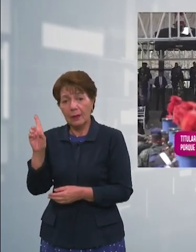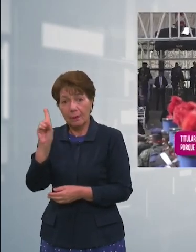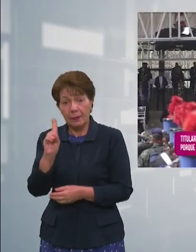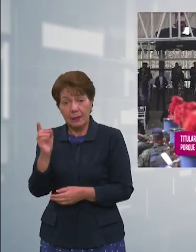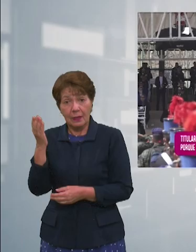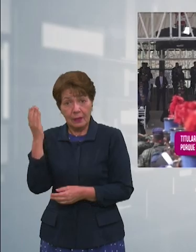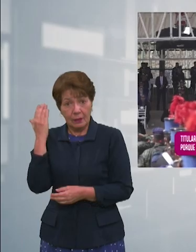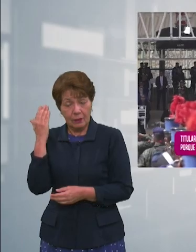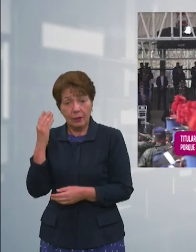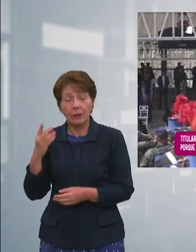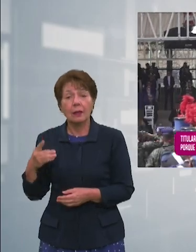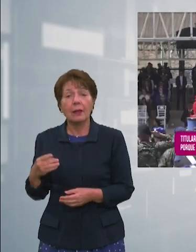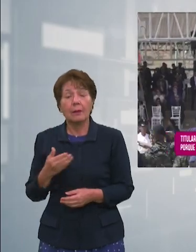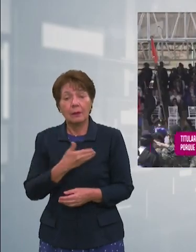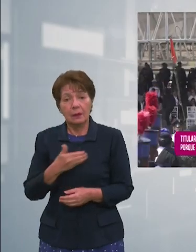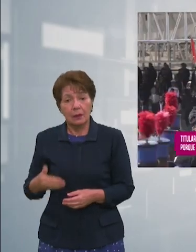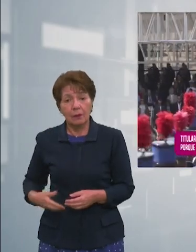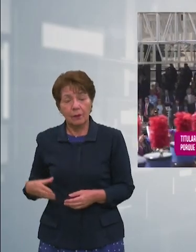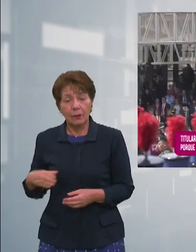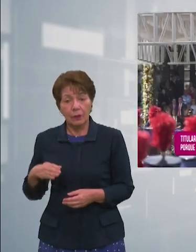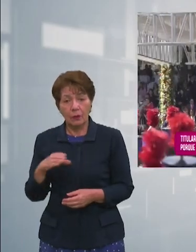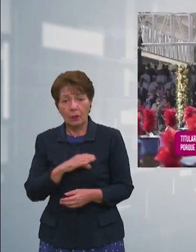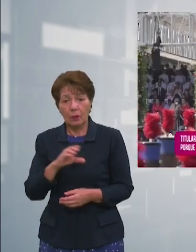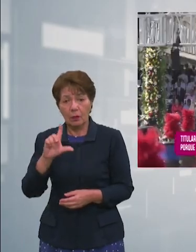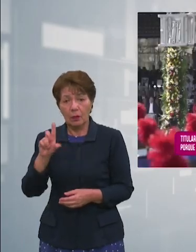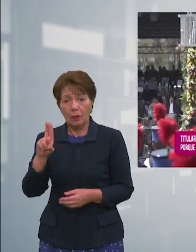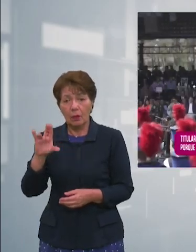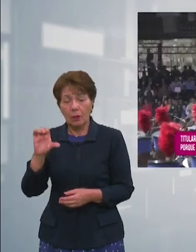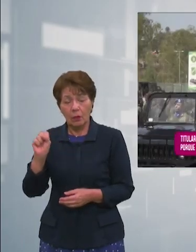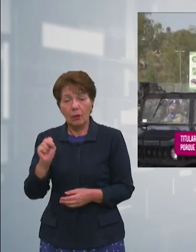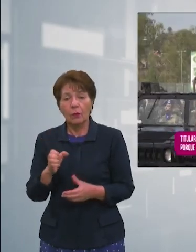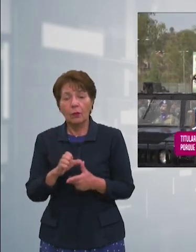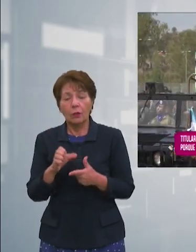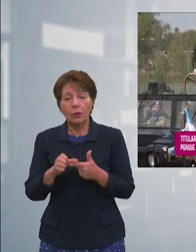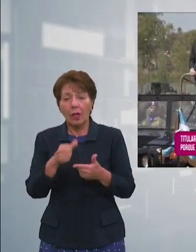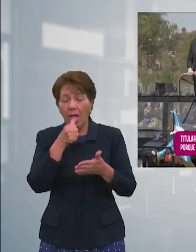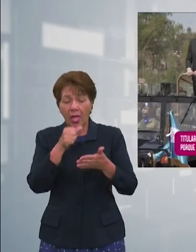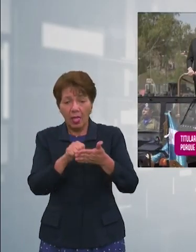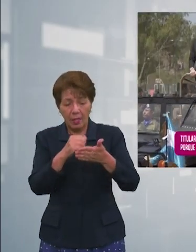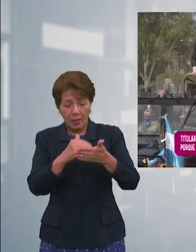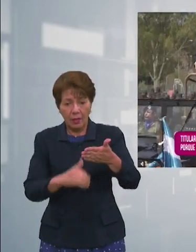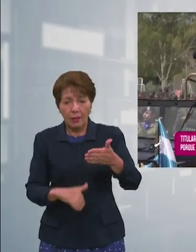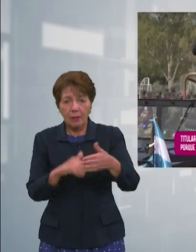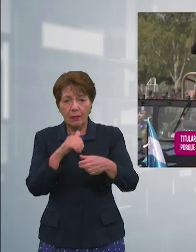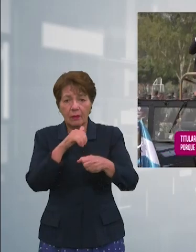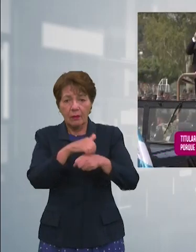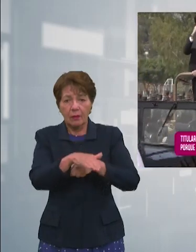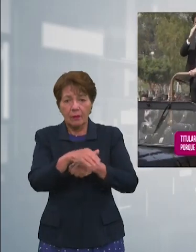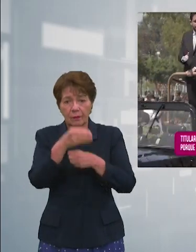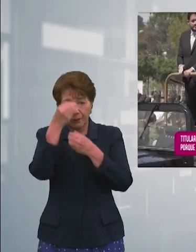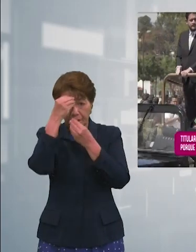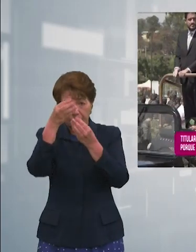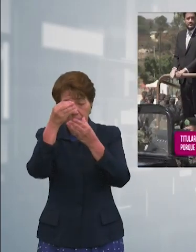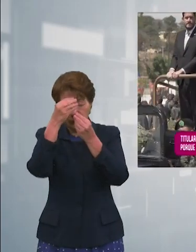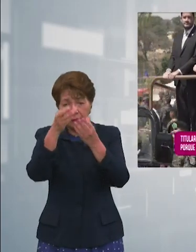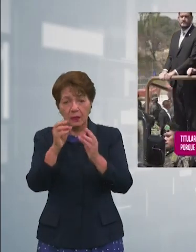Congreso Nacional Luis Redondo a través de un comunicado oficial informó que esta no procede porque